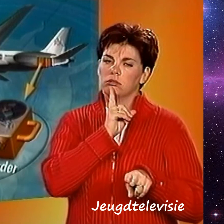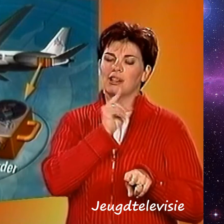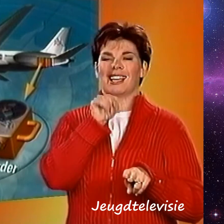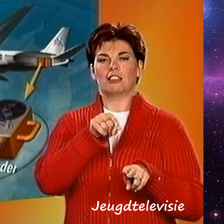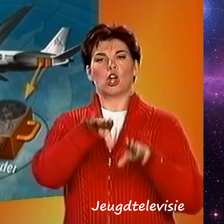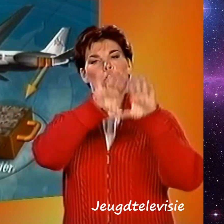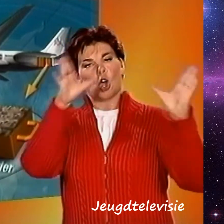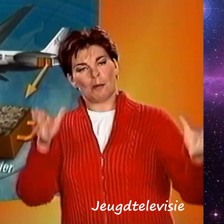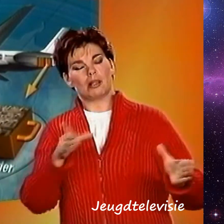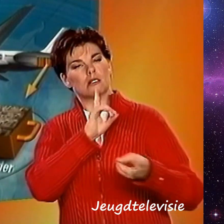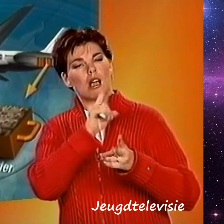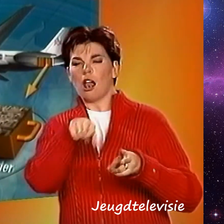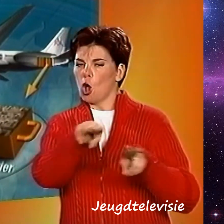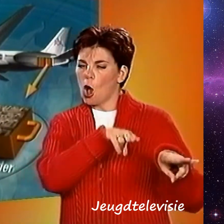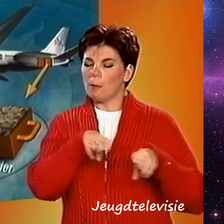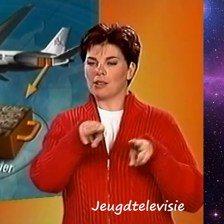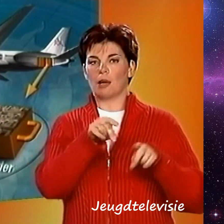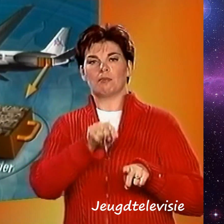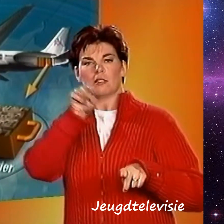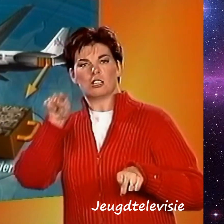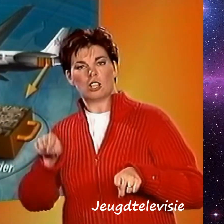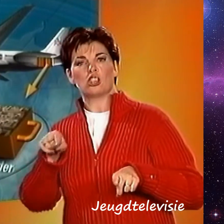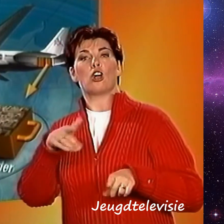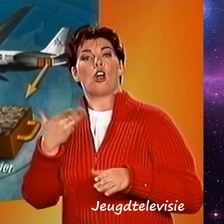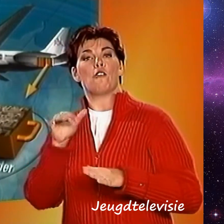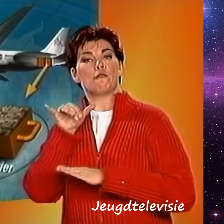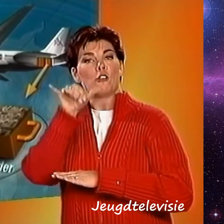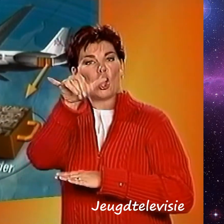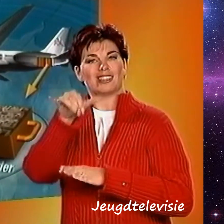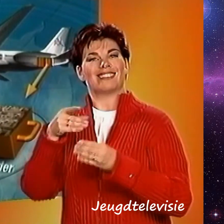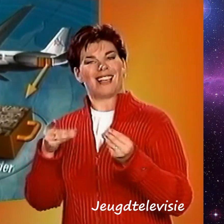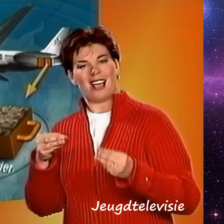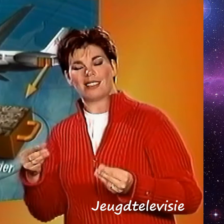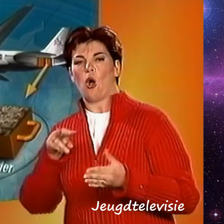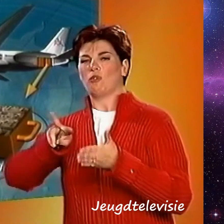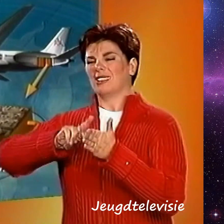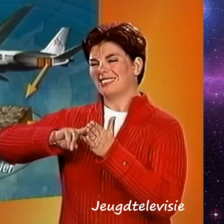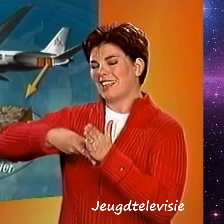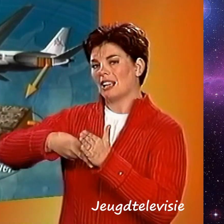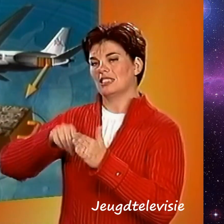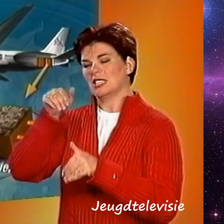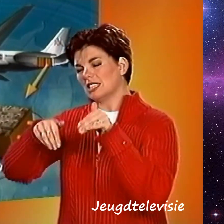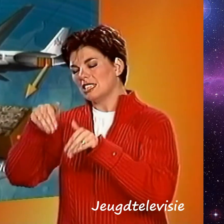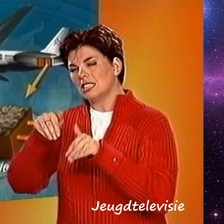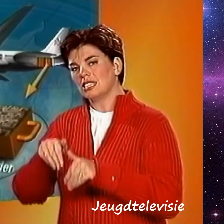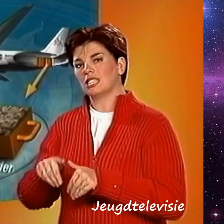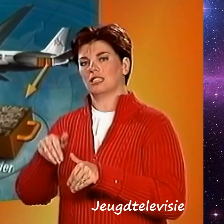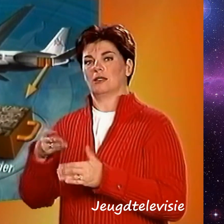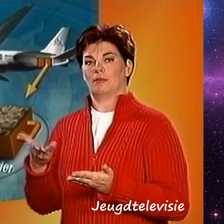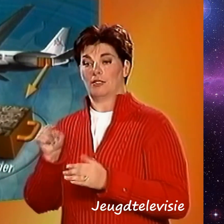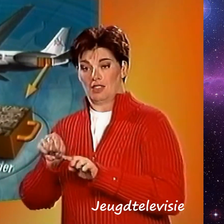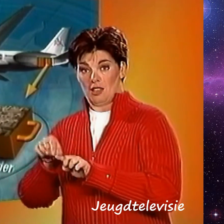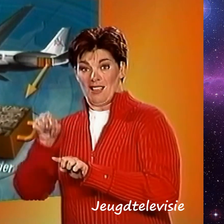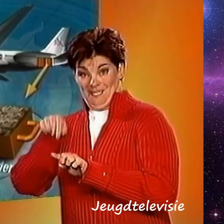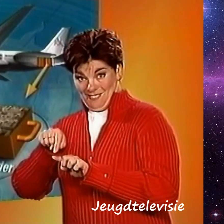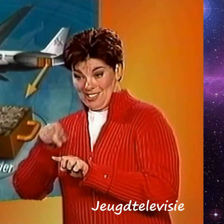gezegd. In de andere doos zit de vlucht data recorder. Het apparaat met alle technische informatie van het vliegtuig. Deskundigen die deze